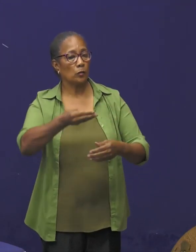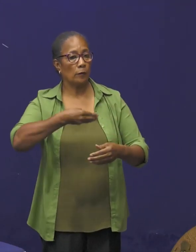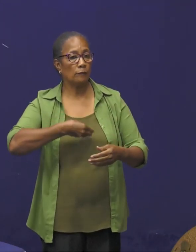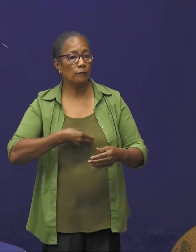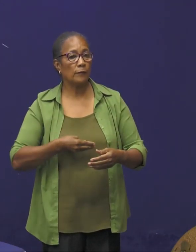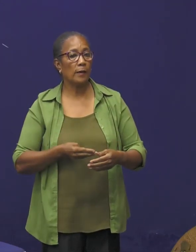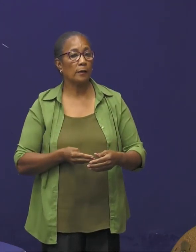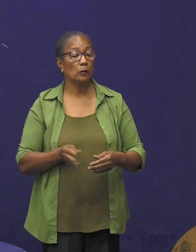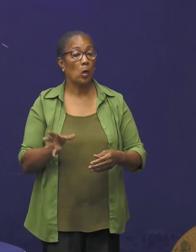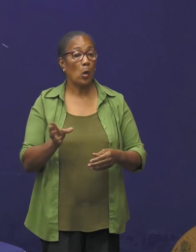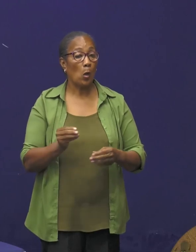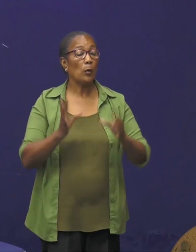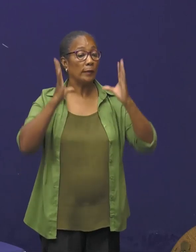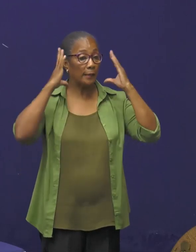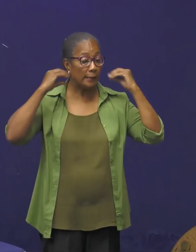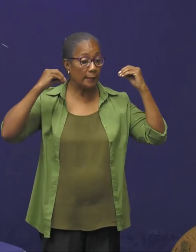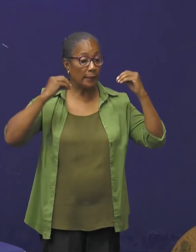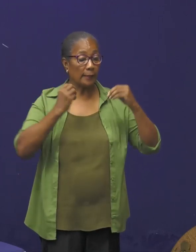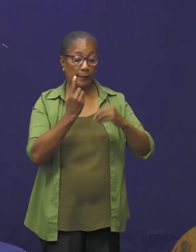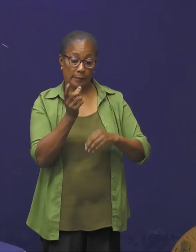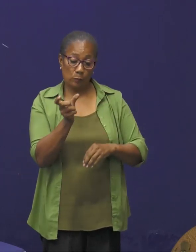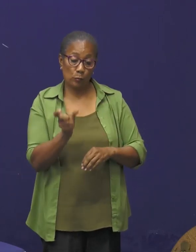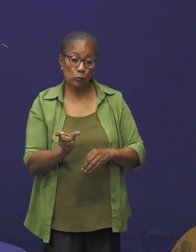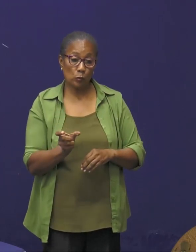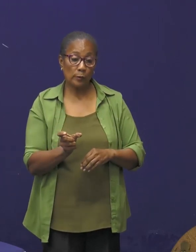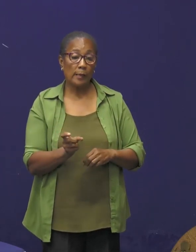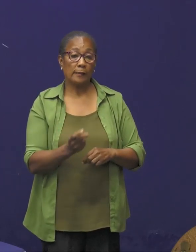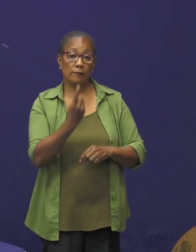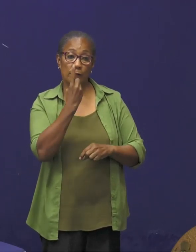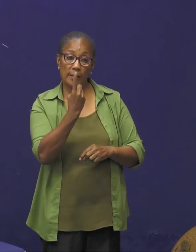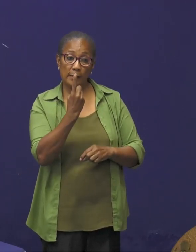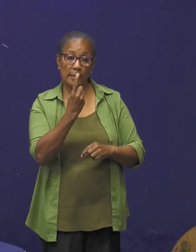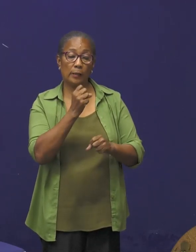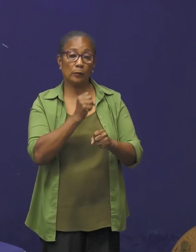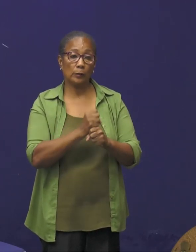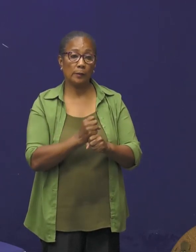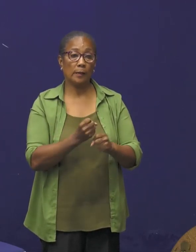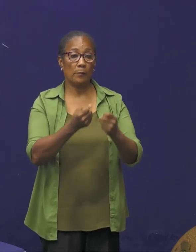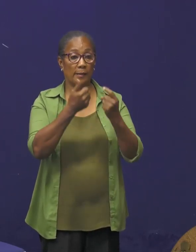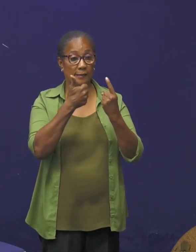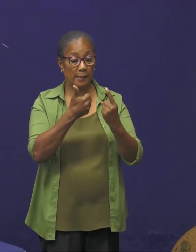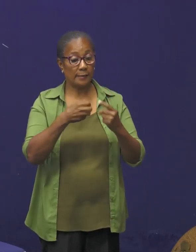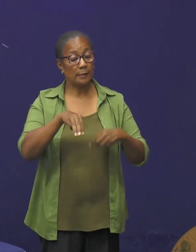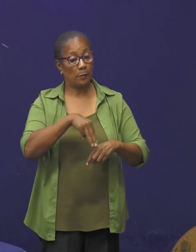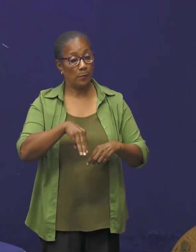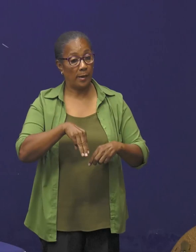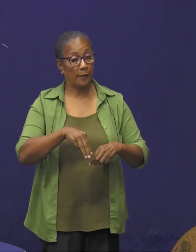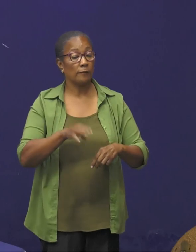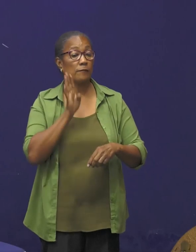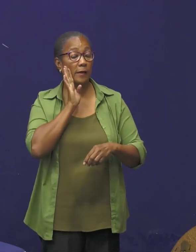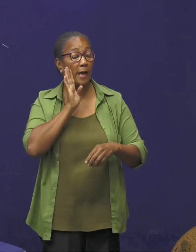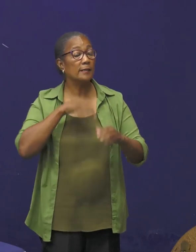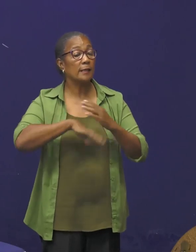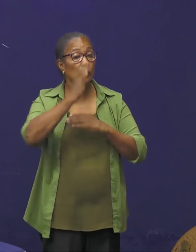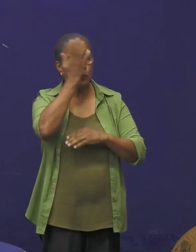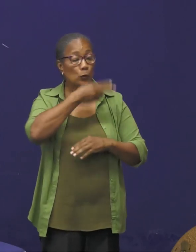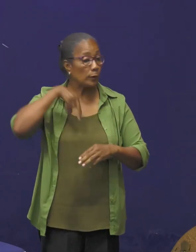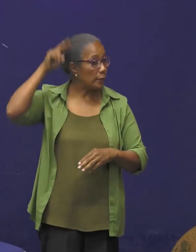Nederland dat de persoon die van 1 tot en met 16 maart op vakantie was in Suriname,